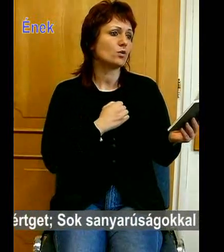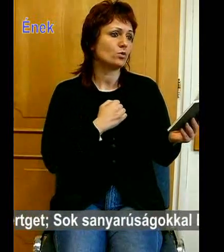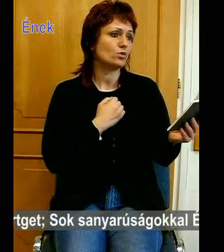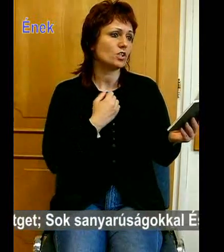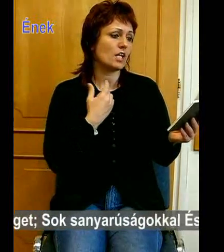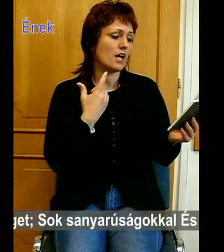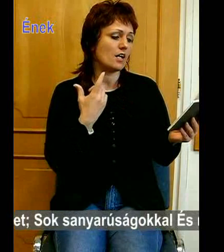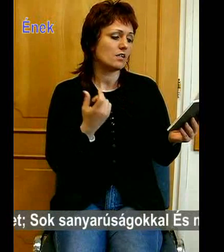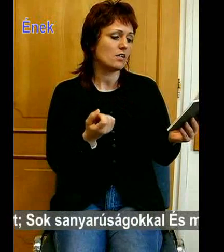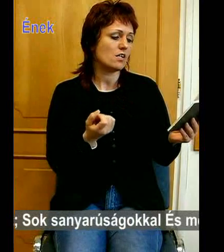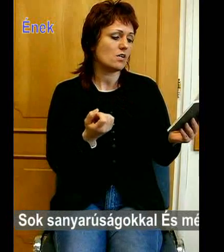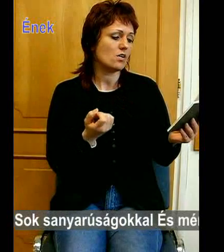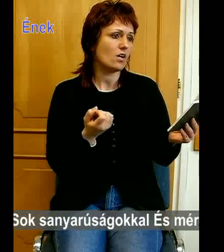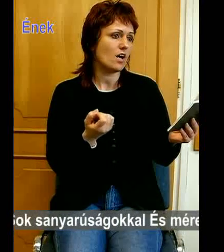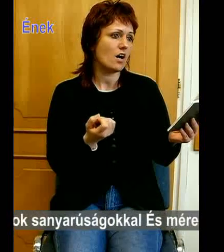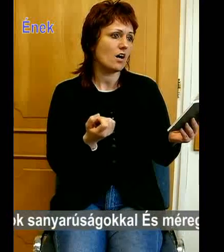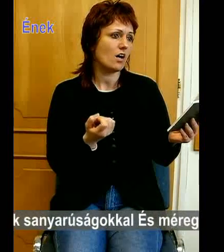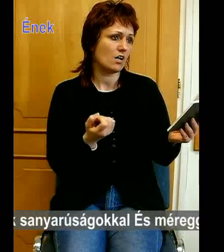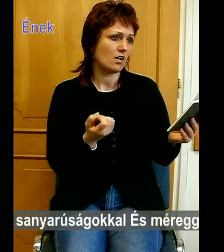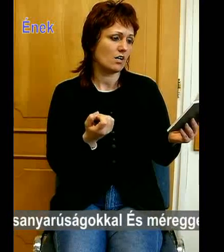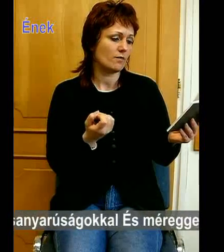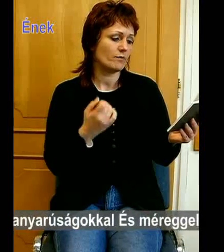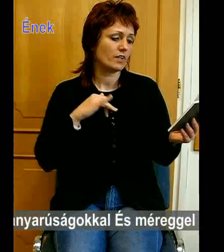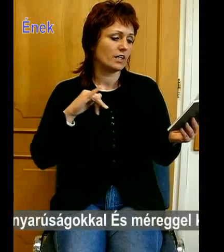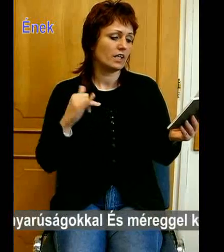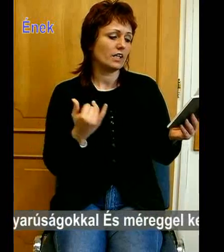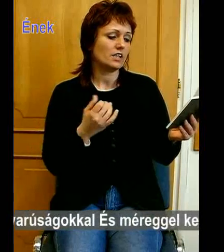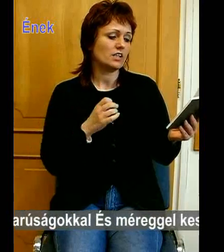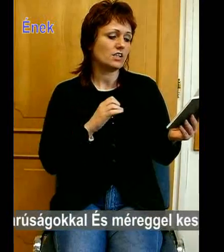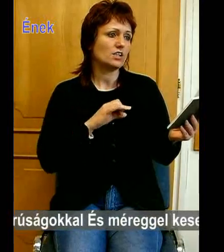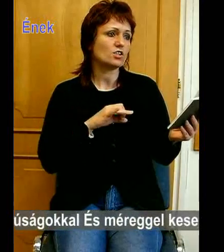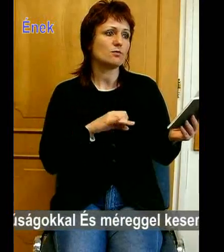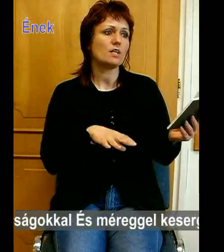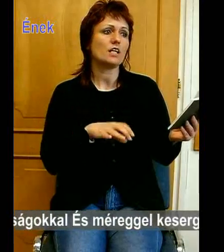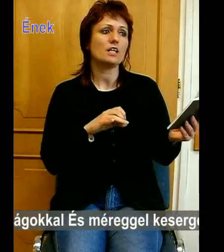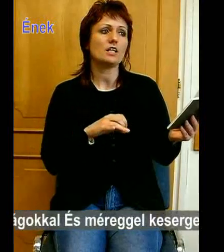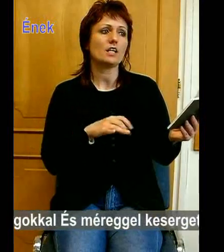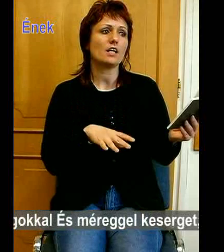Sosanyanyú sárúkkal, és mélyen